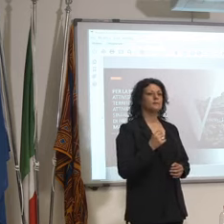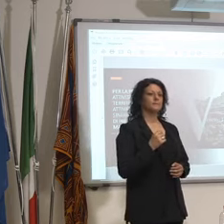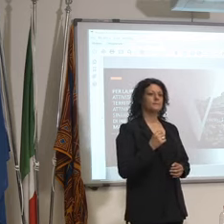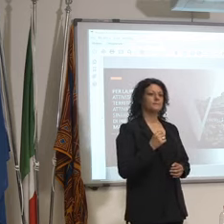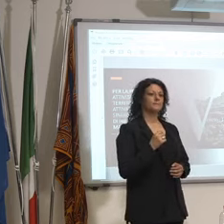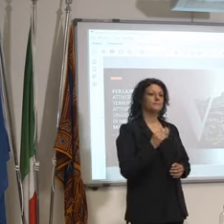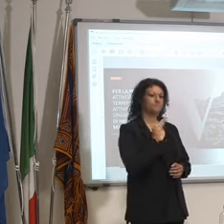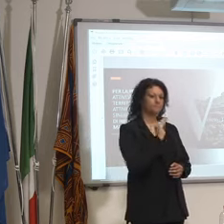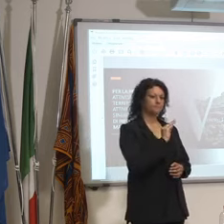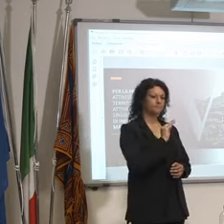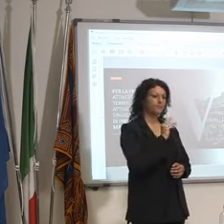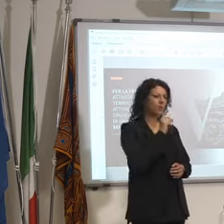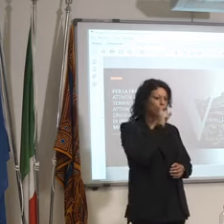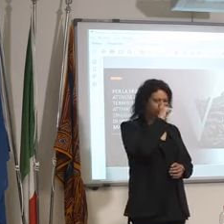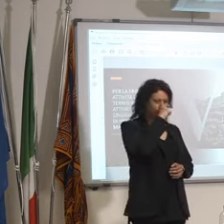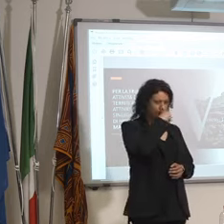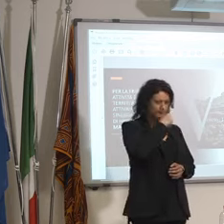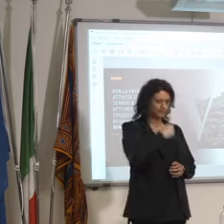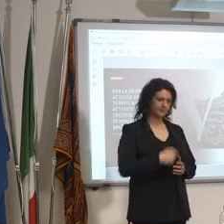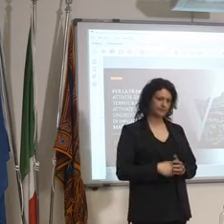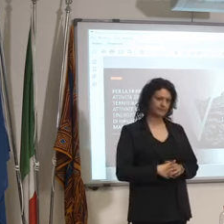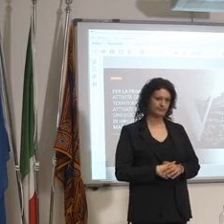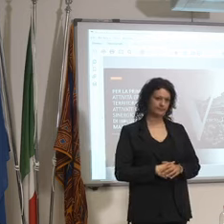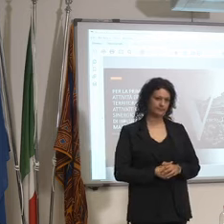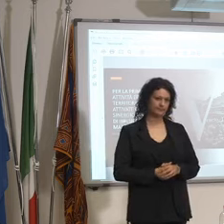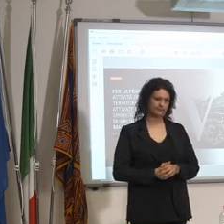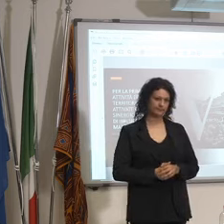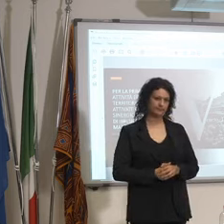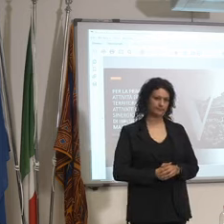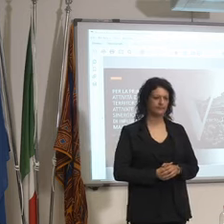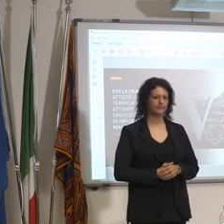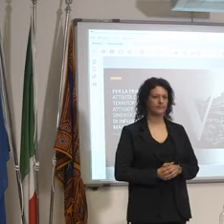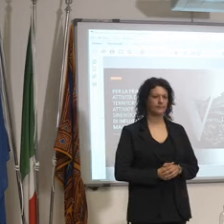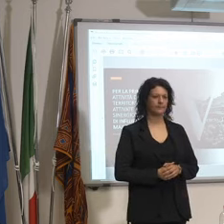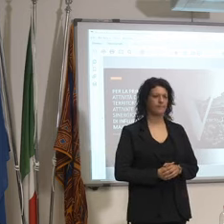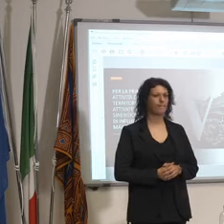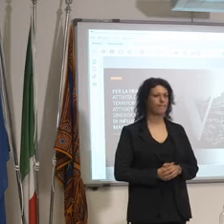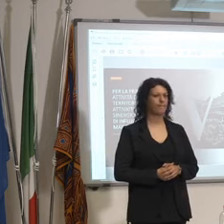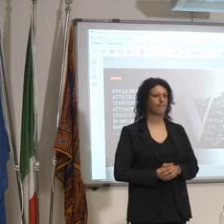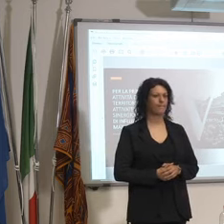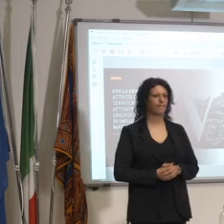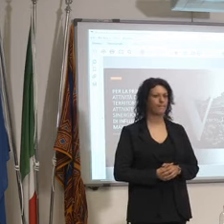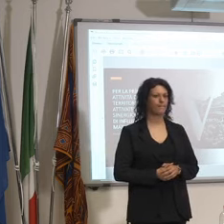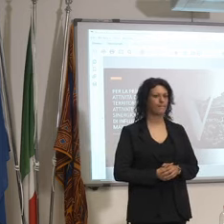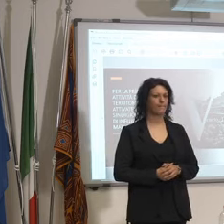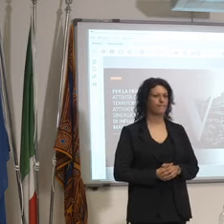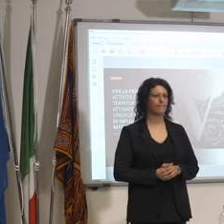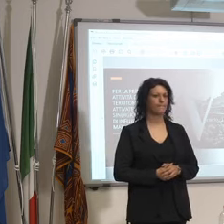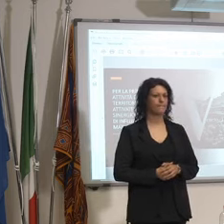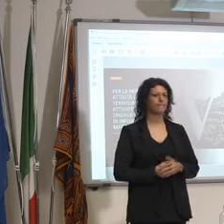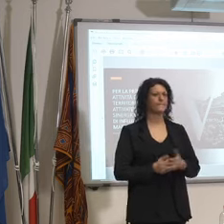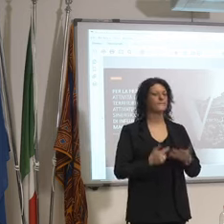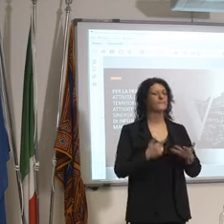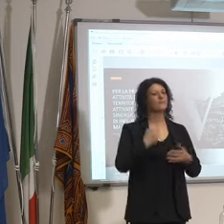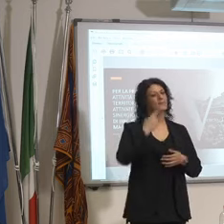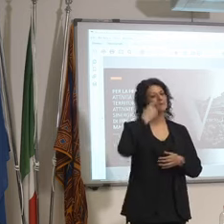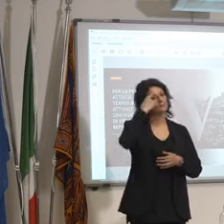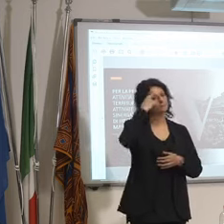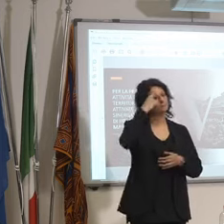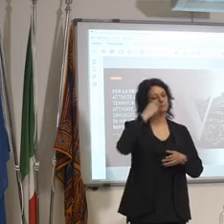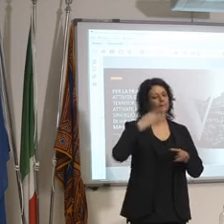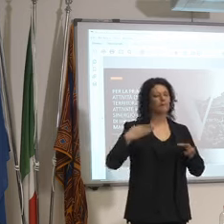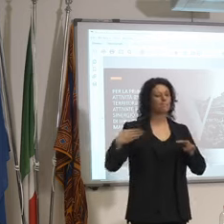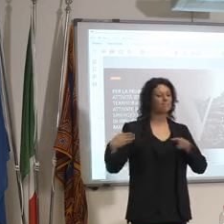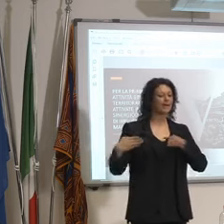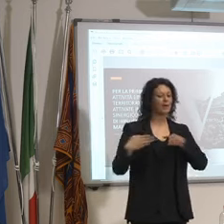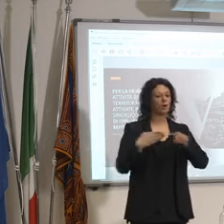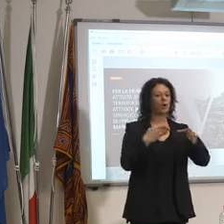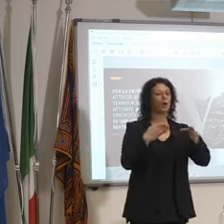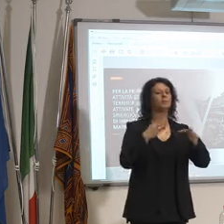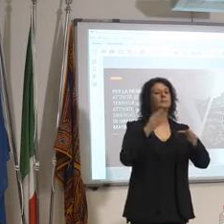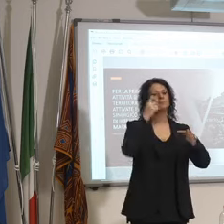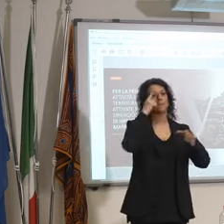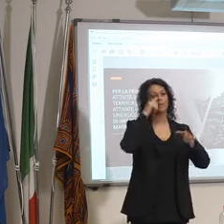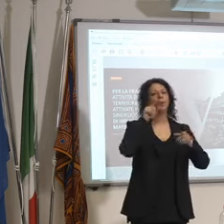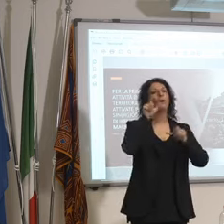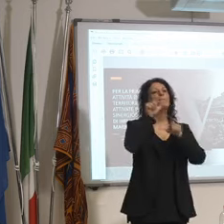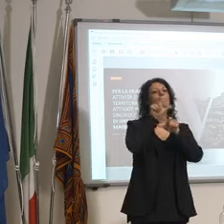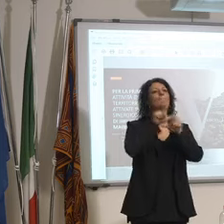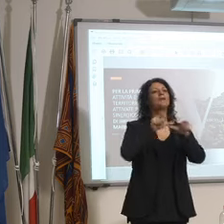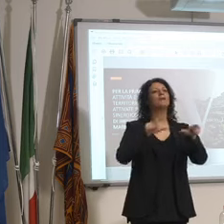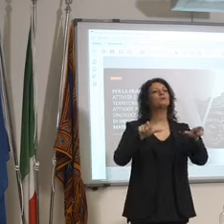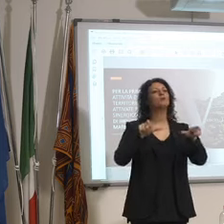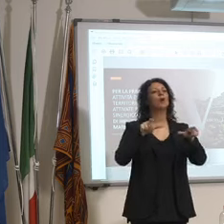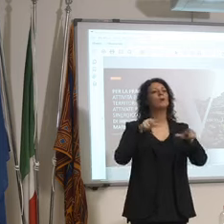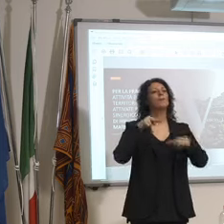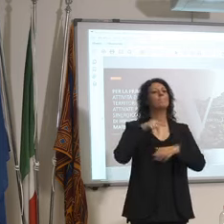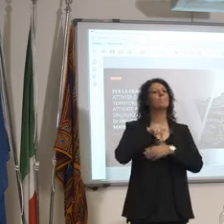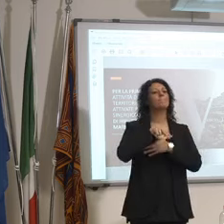sono previsti anche i percorsi dei tanti pellegrini che macinano a piedi chilometri